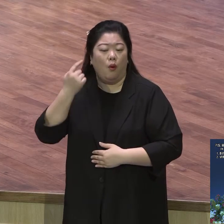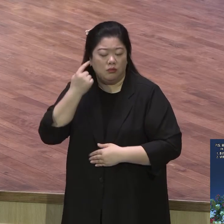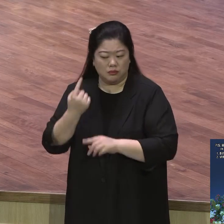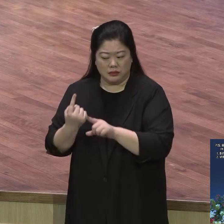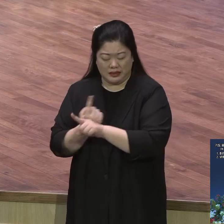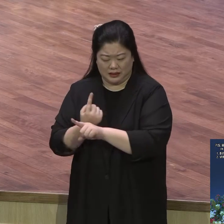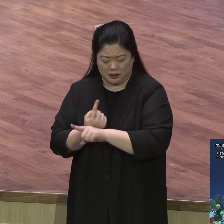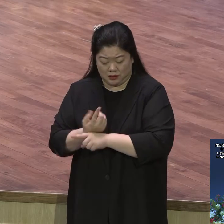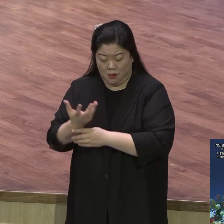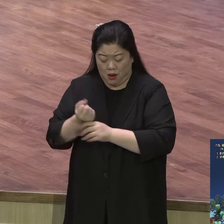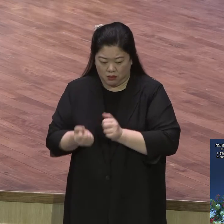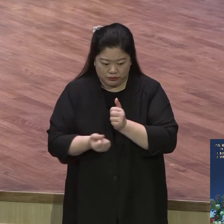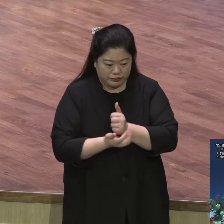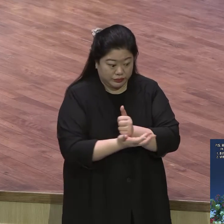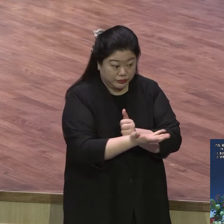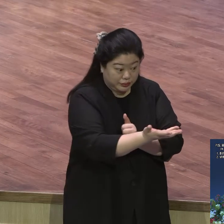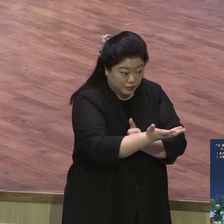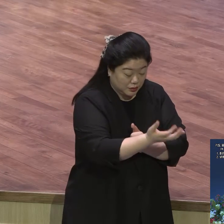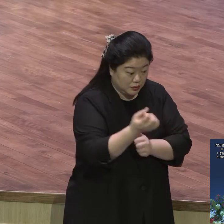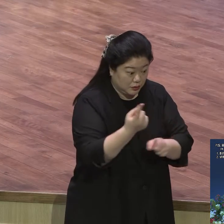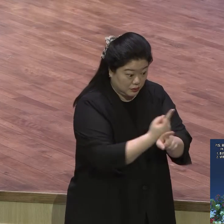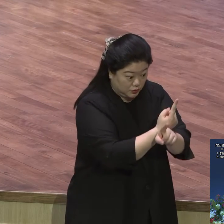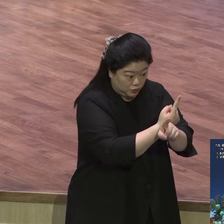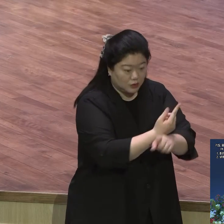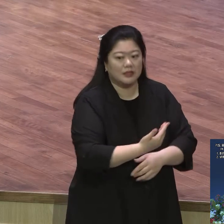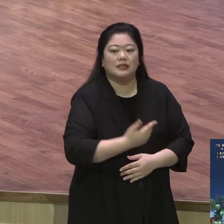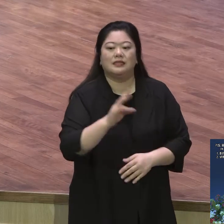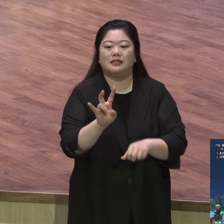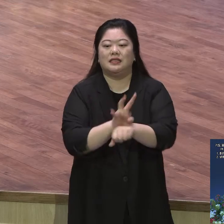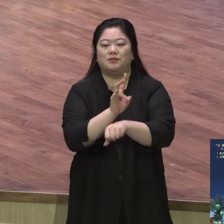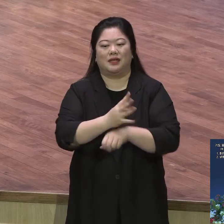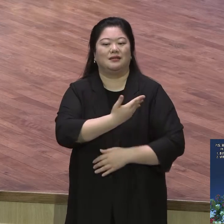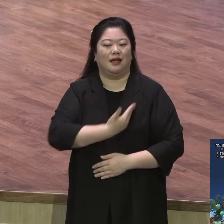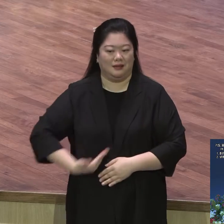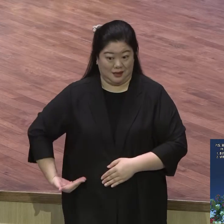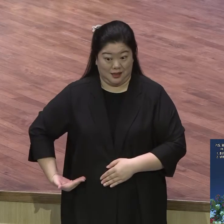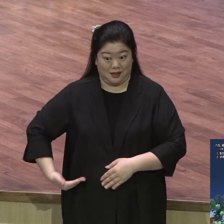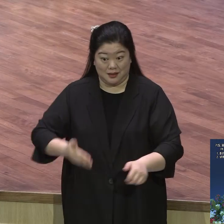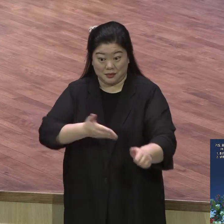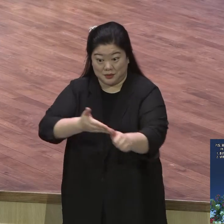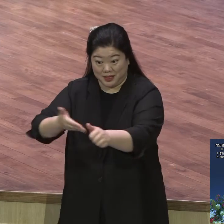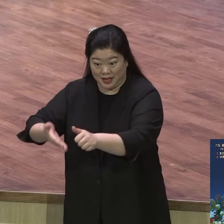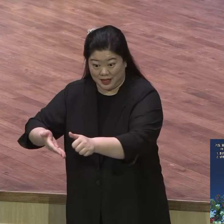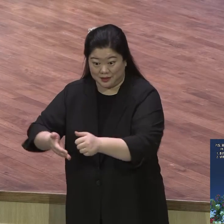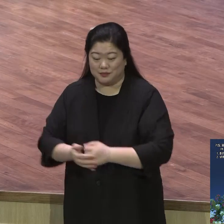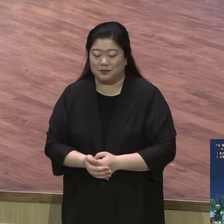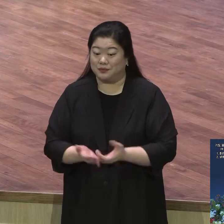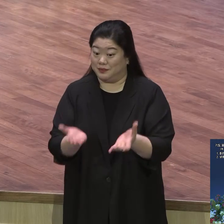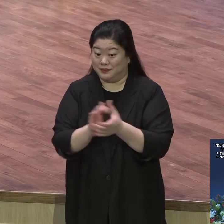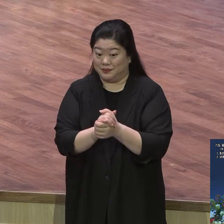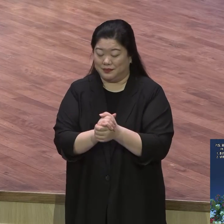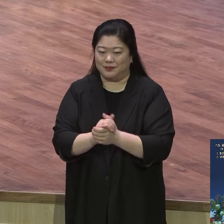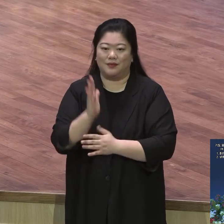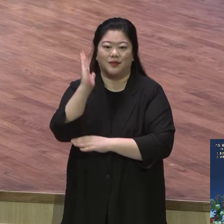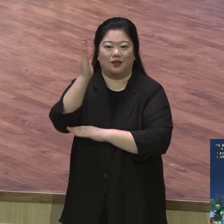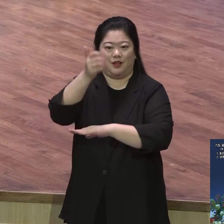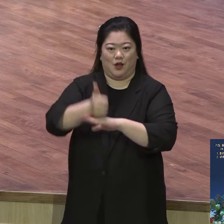쓰임 받기를 제목으로 축복합니다 결론입니다 기도의 성자로 불리죠 E.M. 바운즈라고 기도